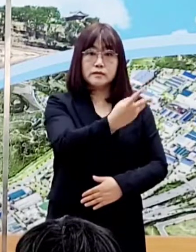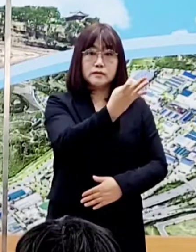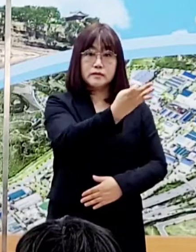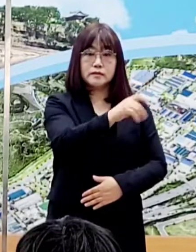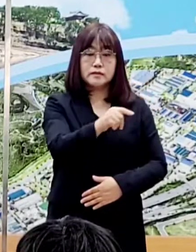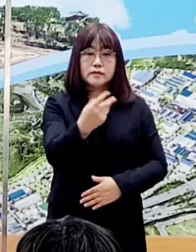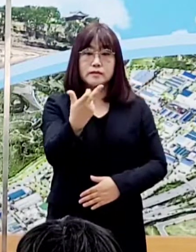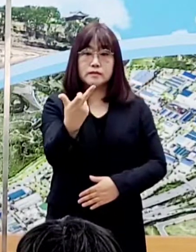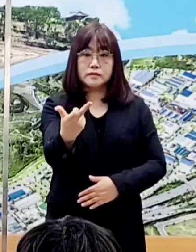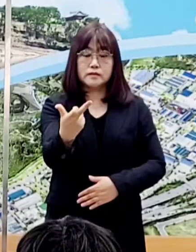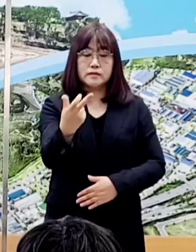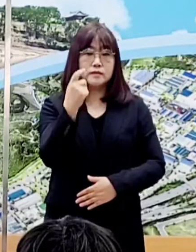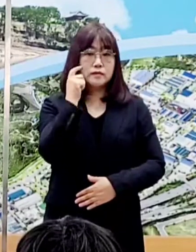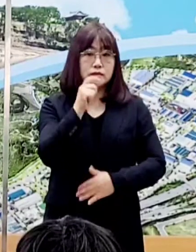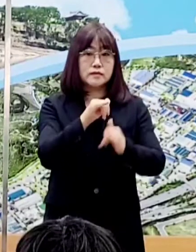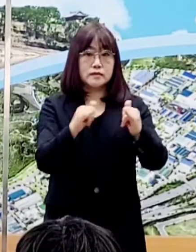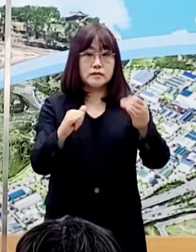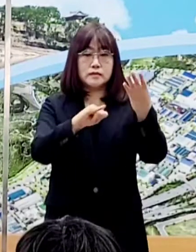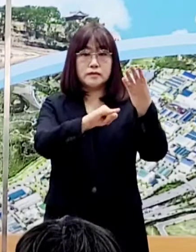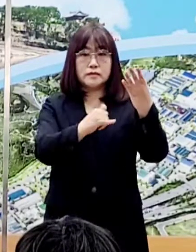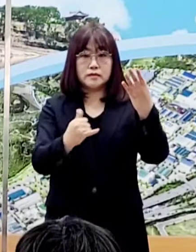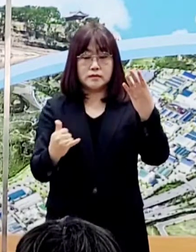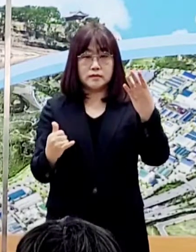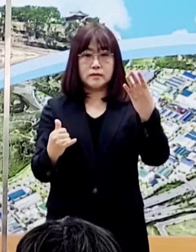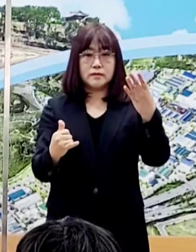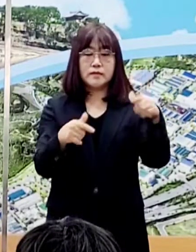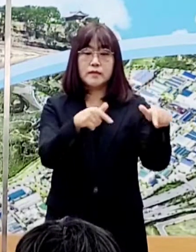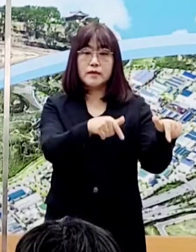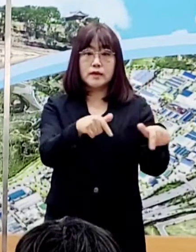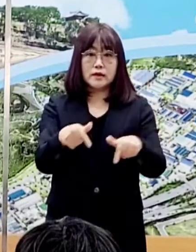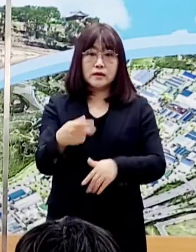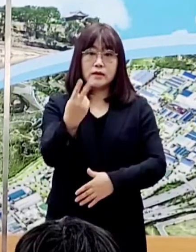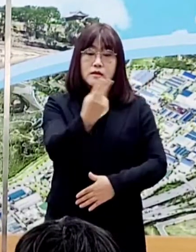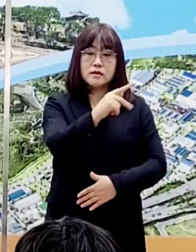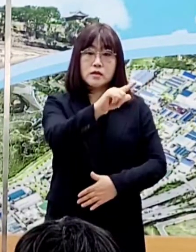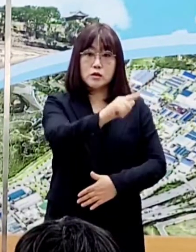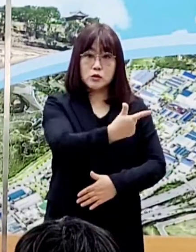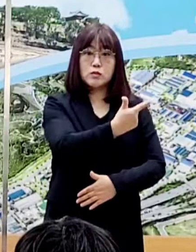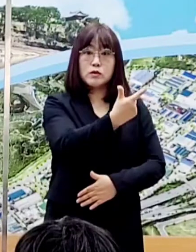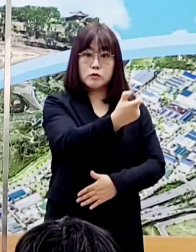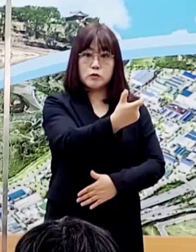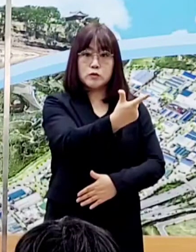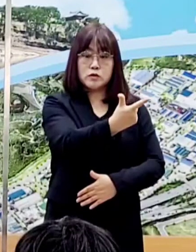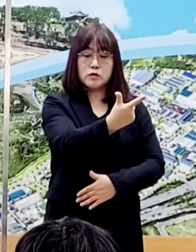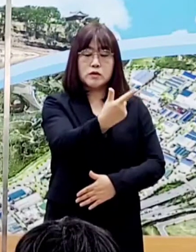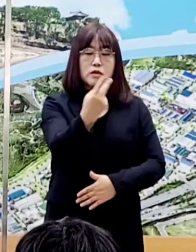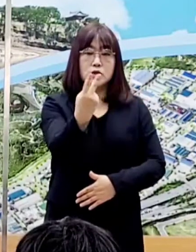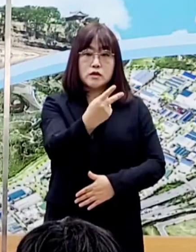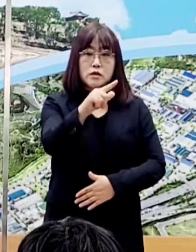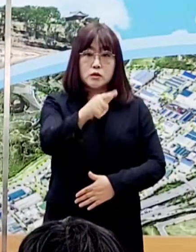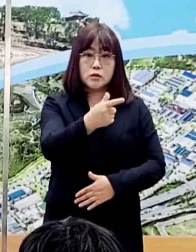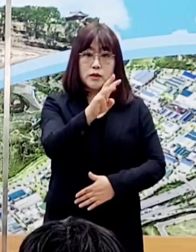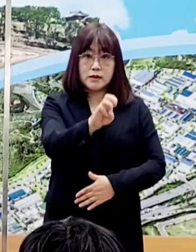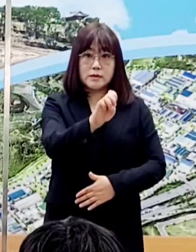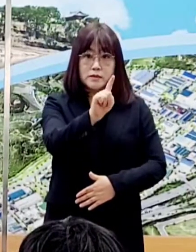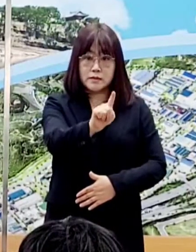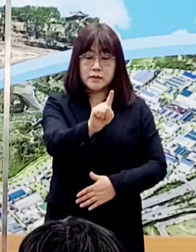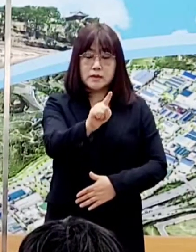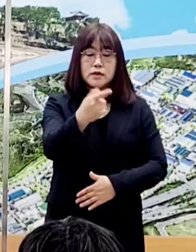-17번 확진자 4명은 각각 2666, 2631,